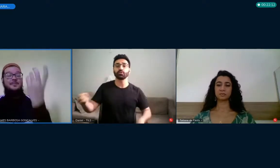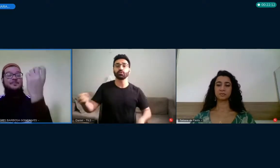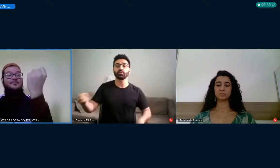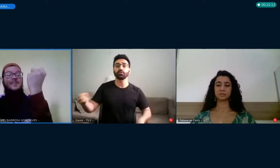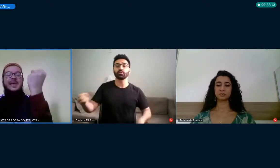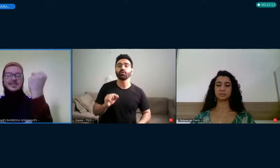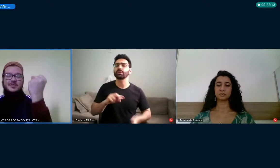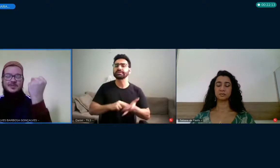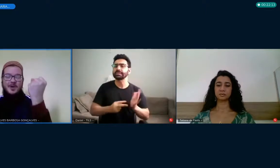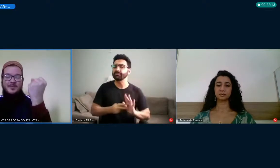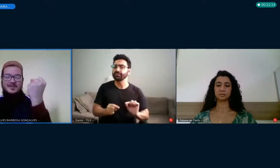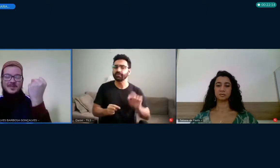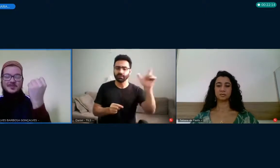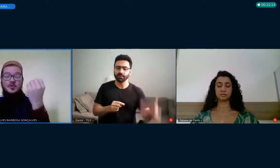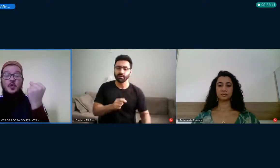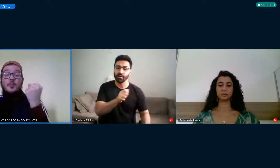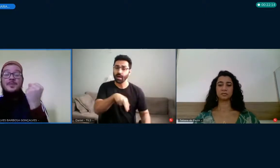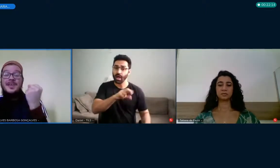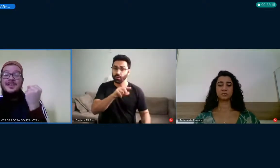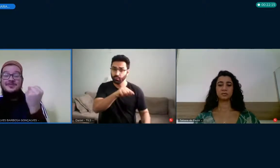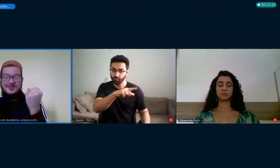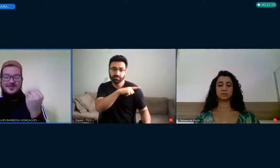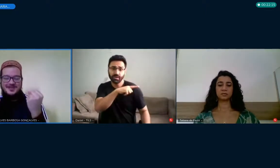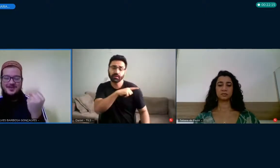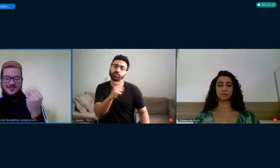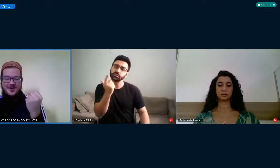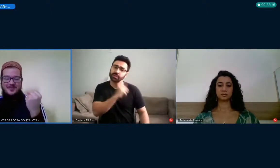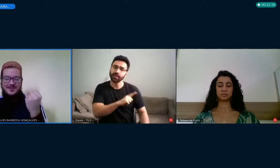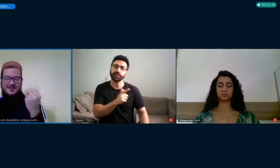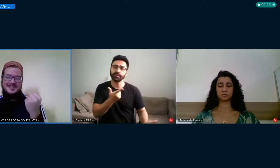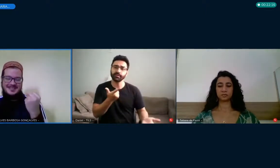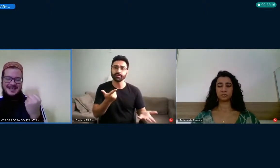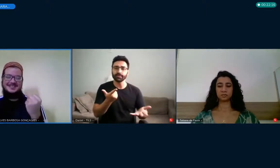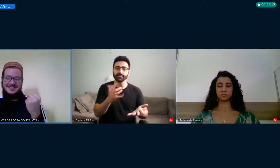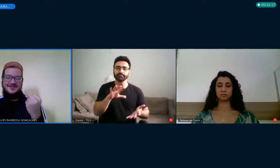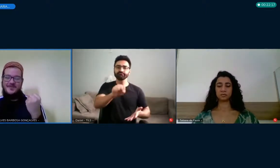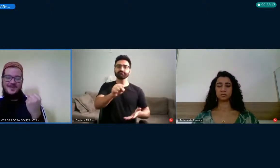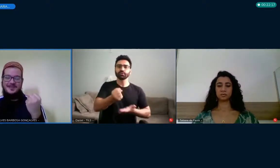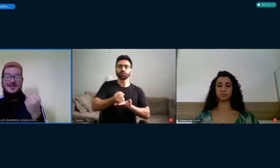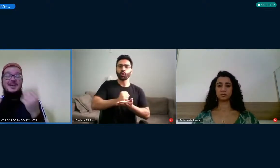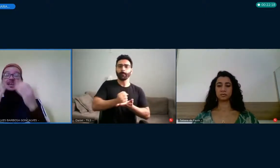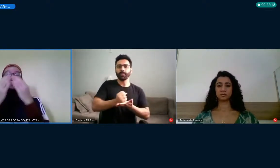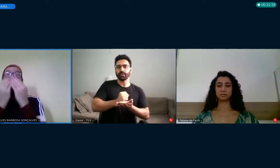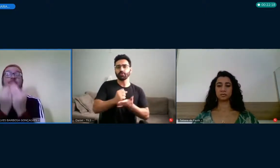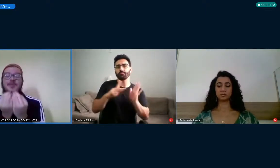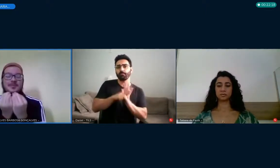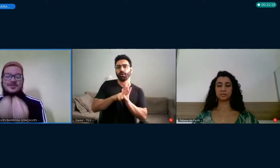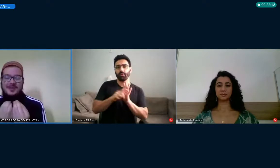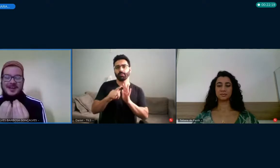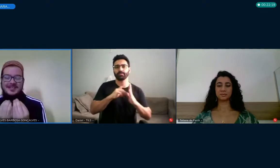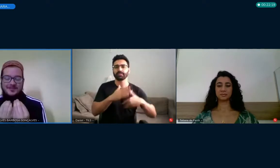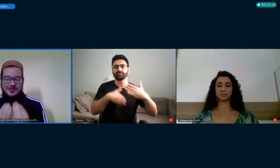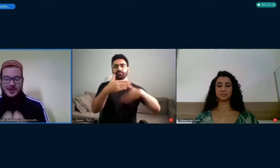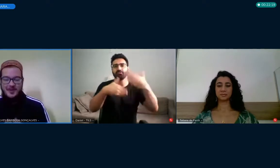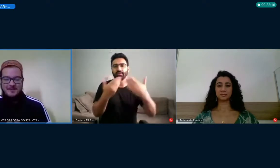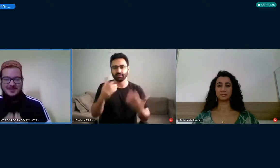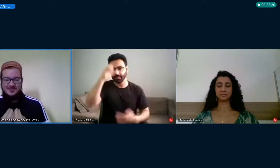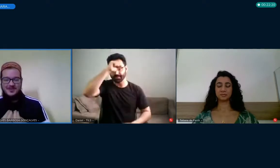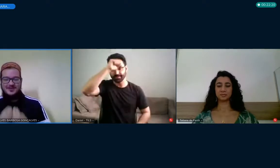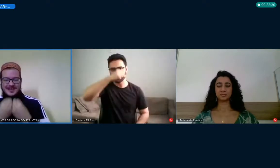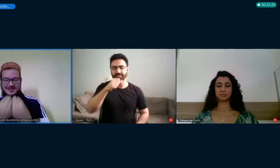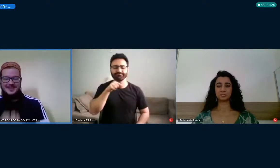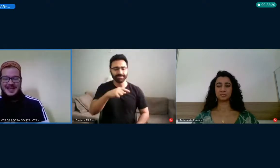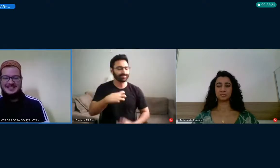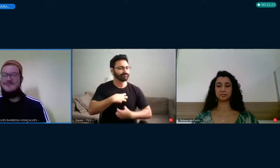tem em suas próprias mãos o domínio sobre a sua própria aprendizagem e desenvolvimento. Isso é muito emocionante, porque uma